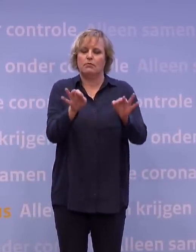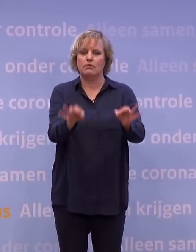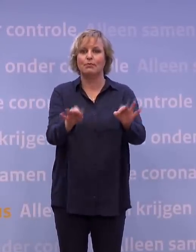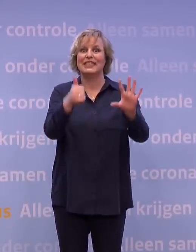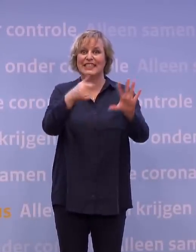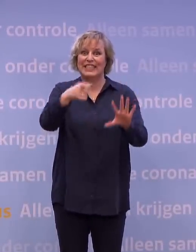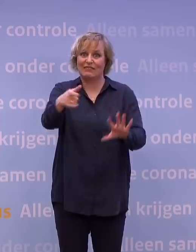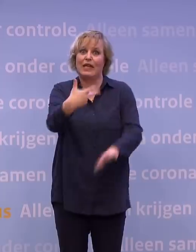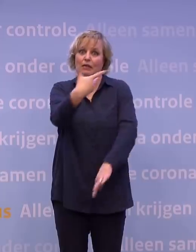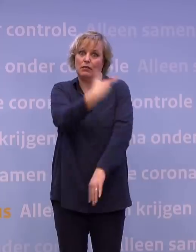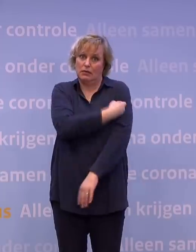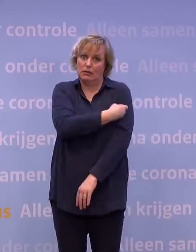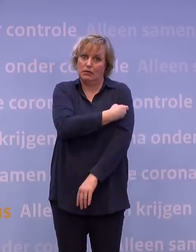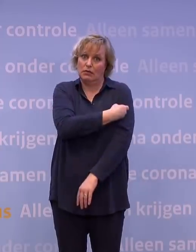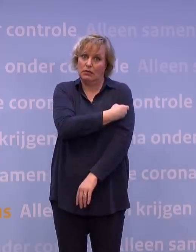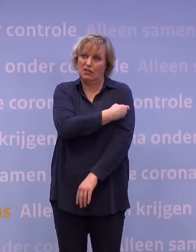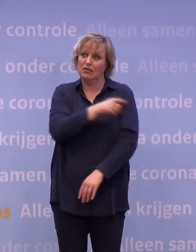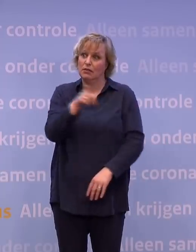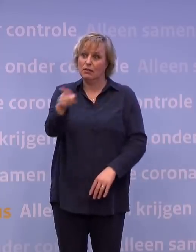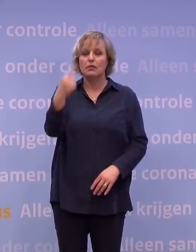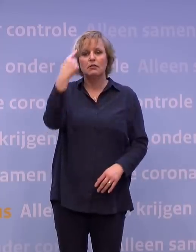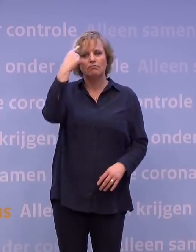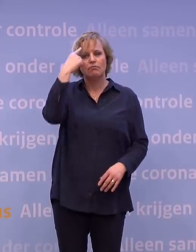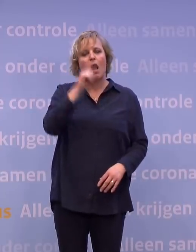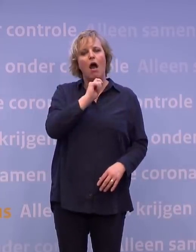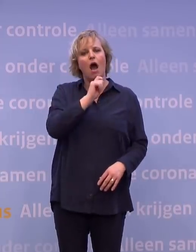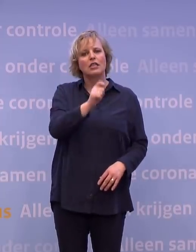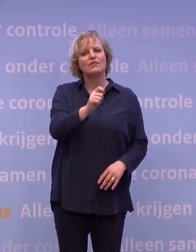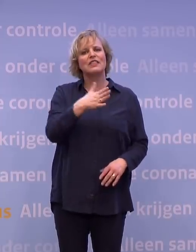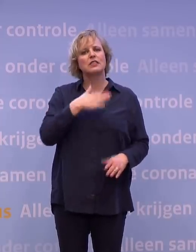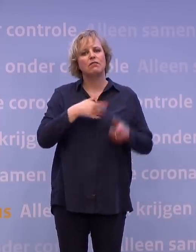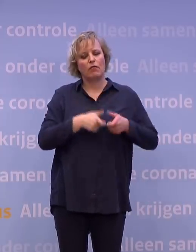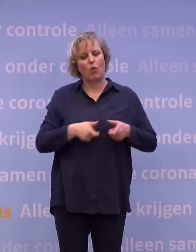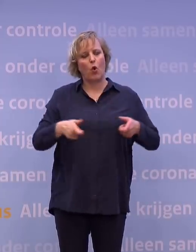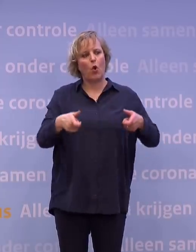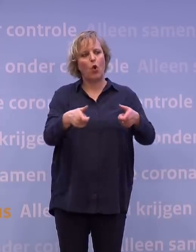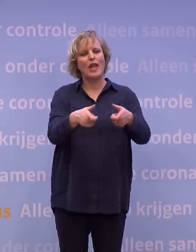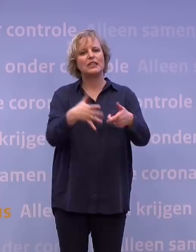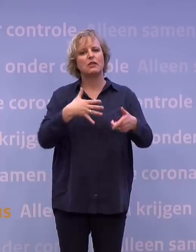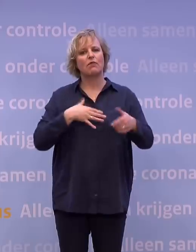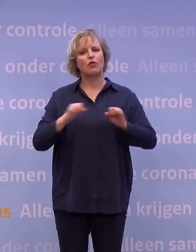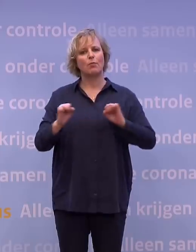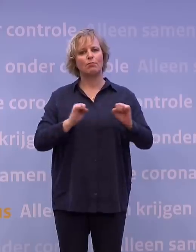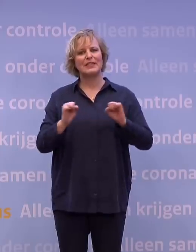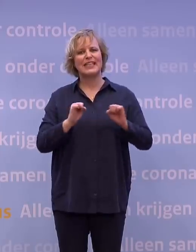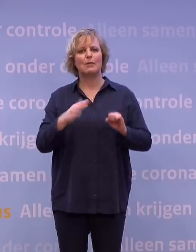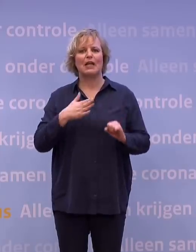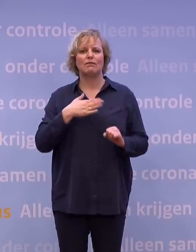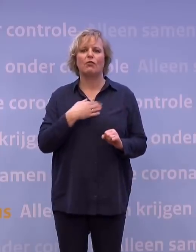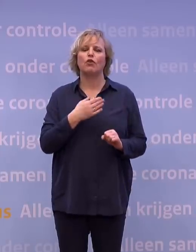weken. U zult ook wel bekend zijn met het advies van het college voor de bescherming van gemeensmiddelen.